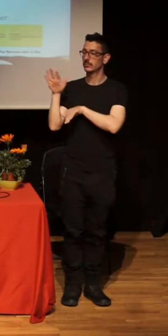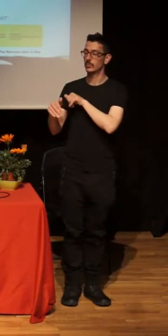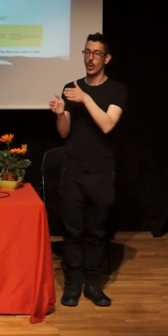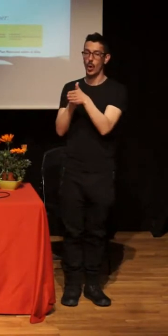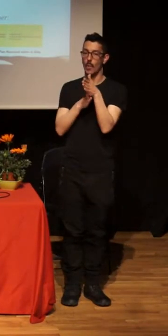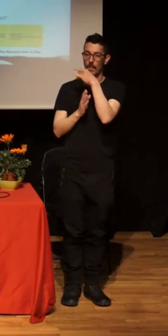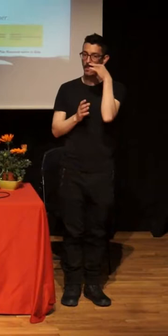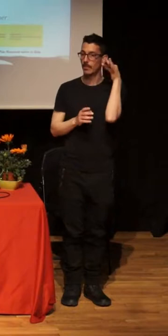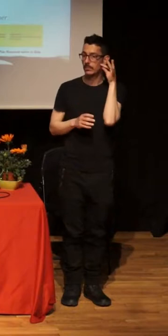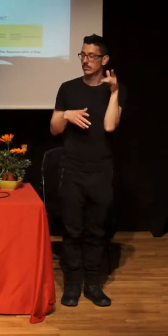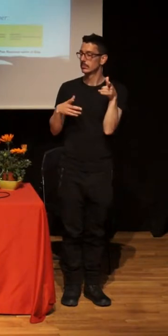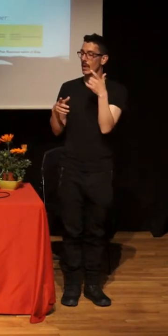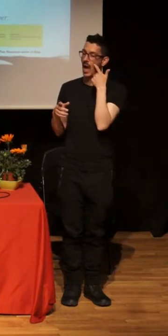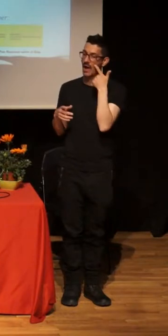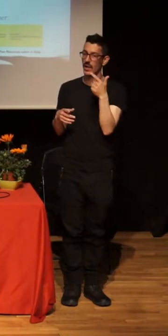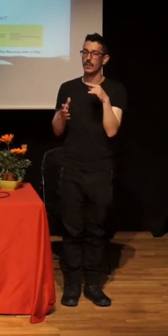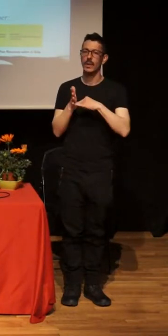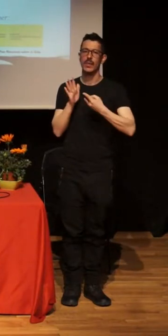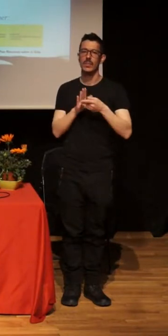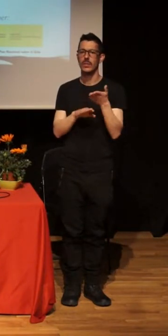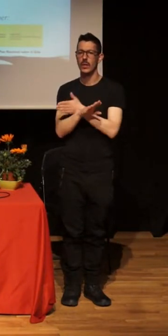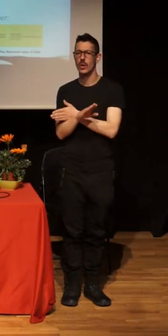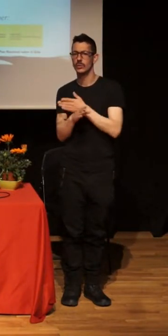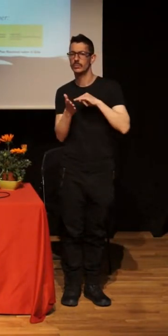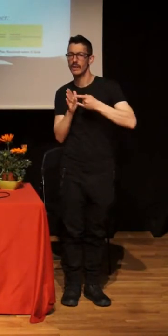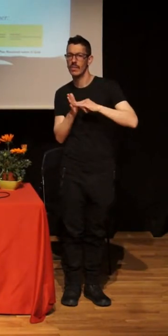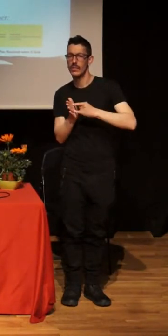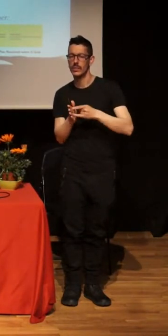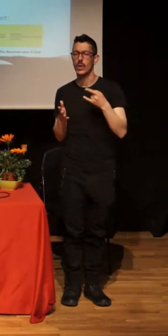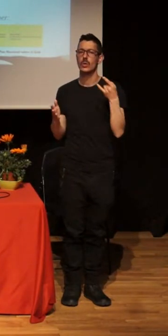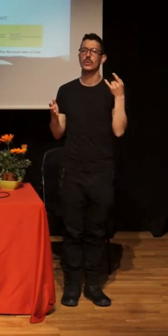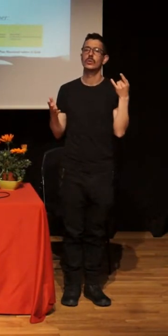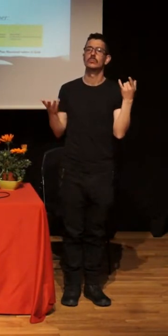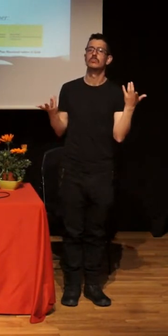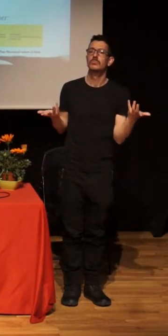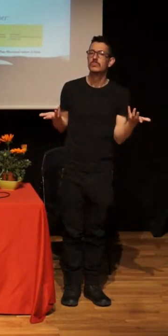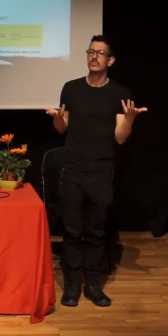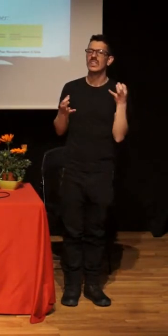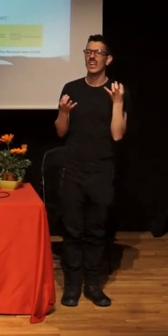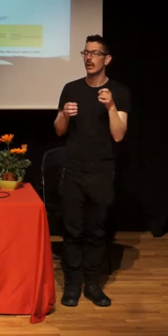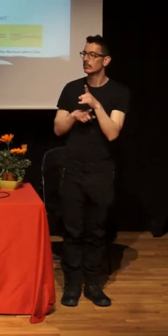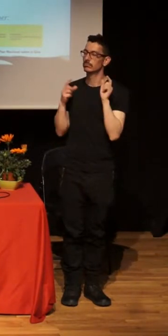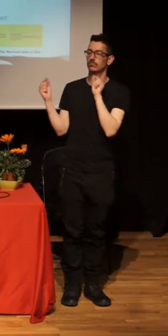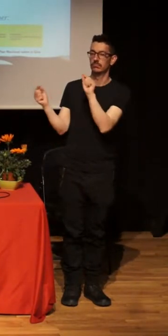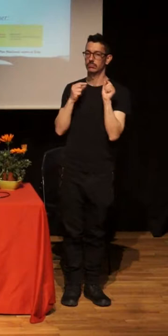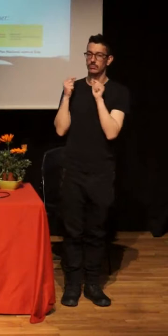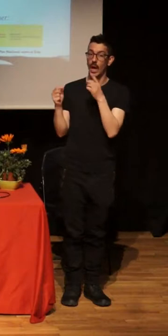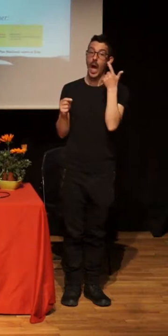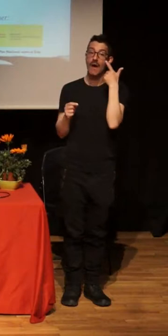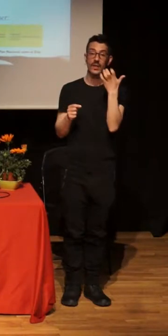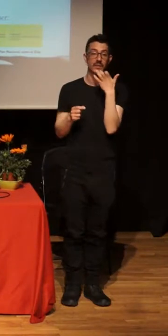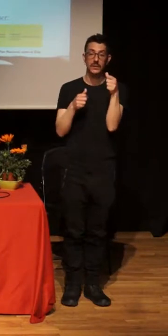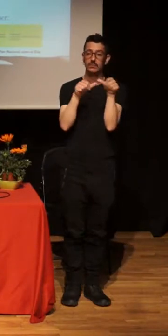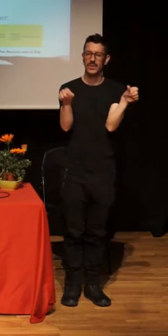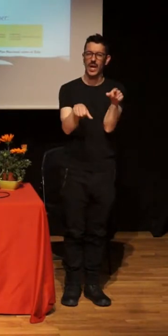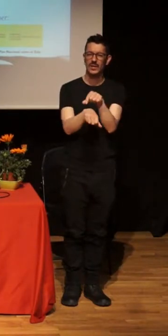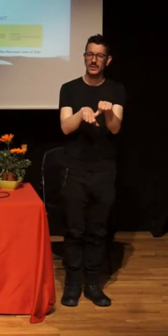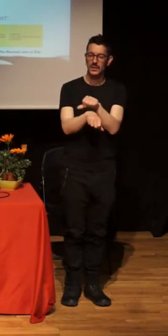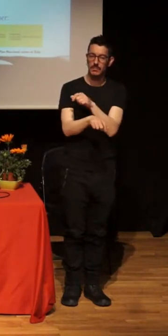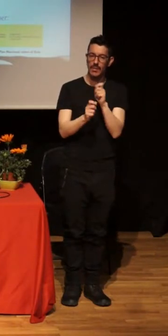thought was prevention, how we had to do the discourses, if we were or not stigmatizing or not, what were the theoretical framework in